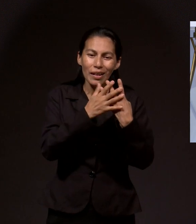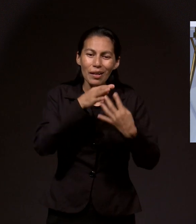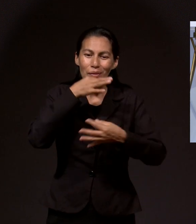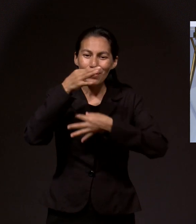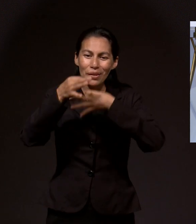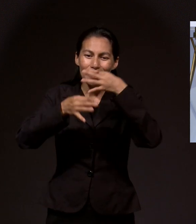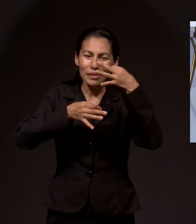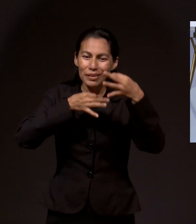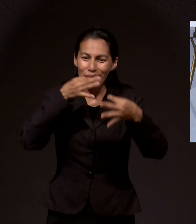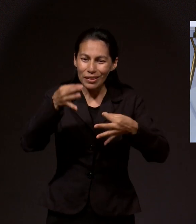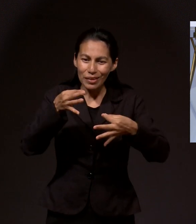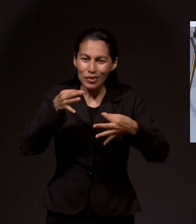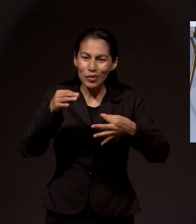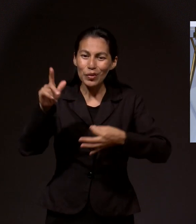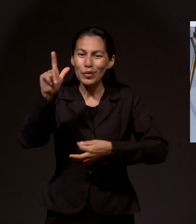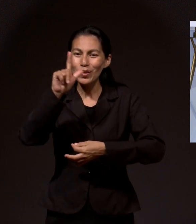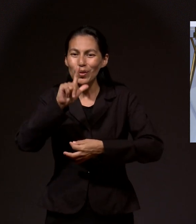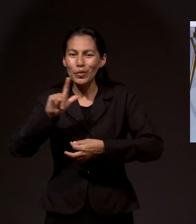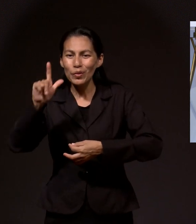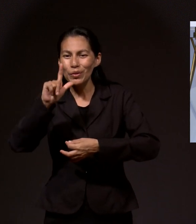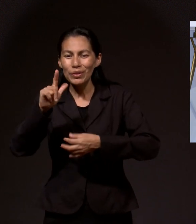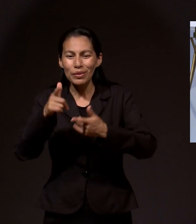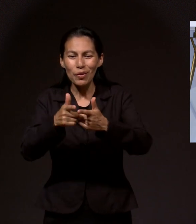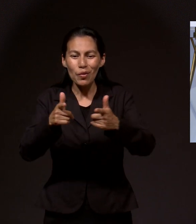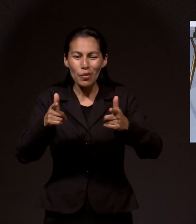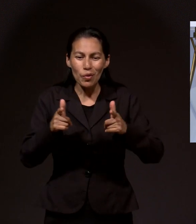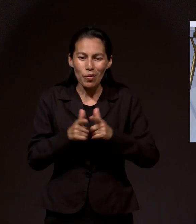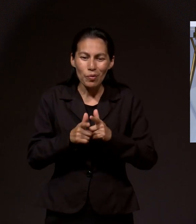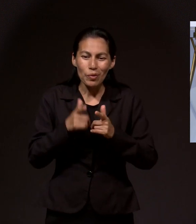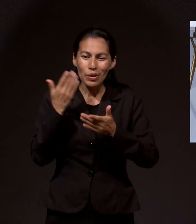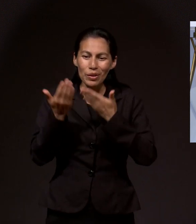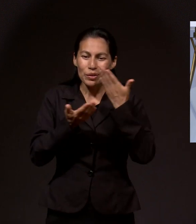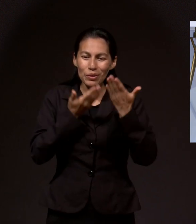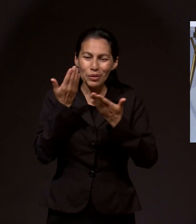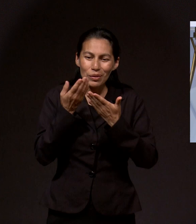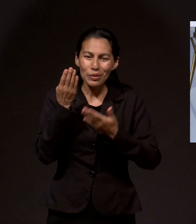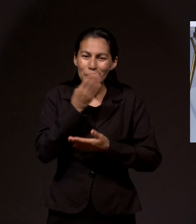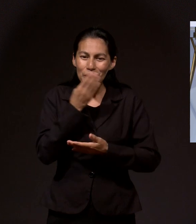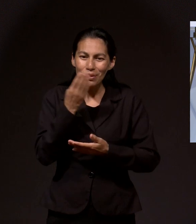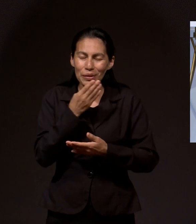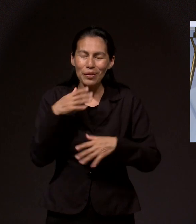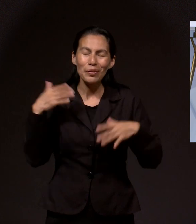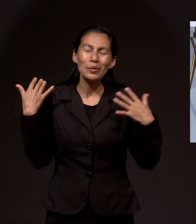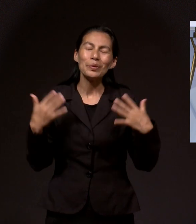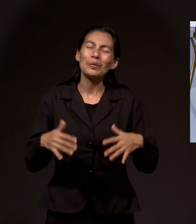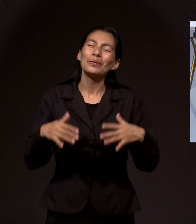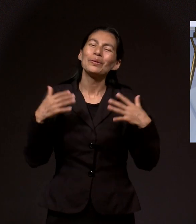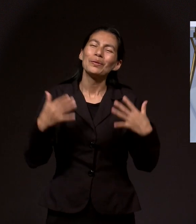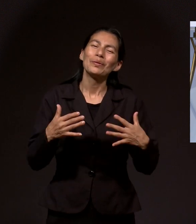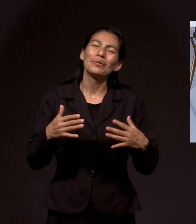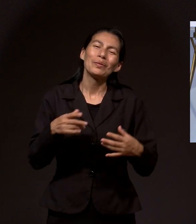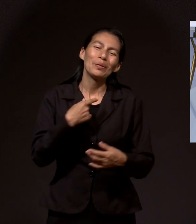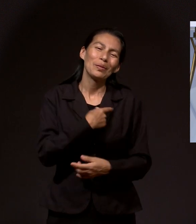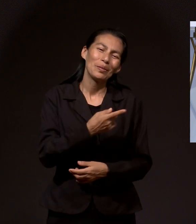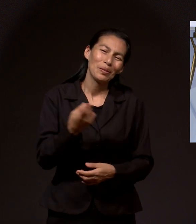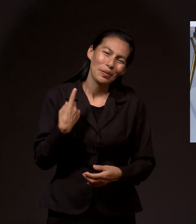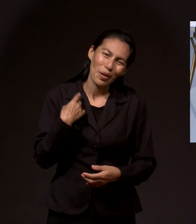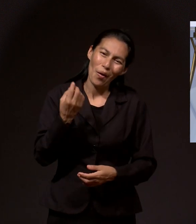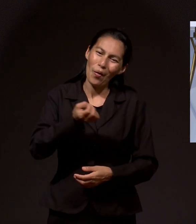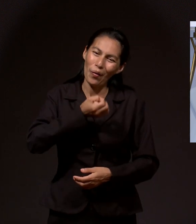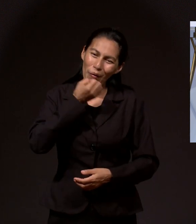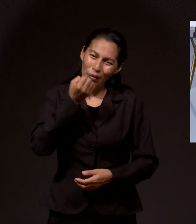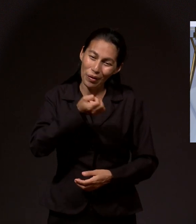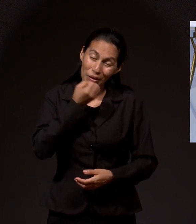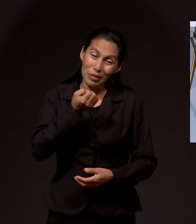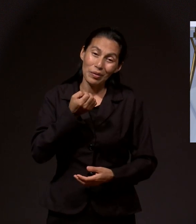Dios y los lunes tienen un pequeño grupo de estudios bíblicos. Así que vamos a estar orando